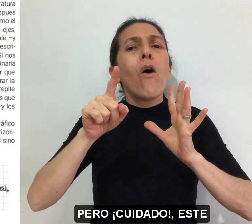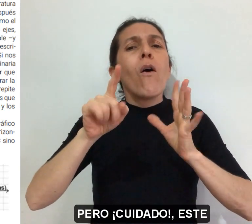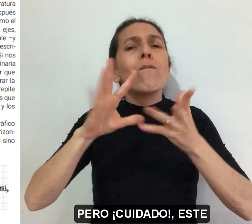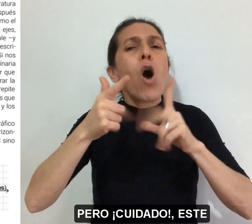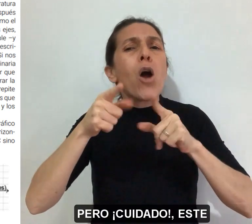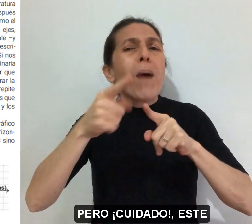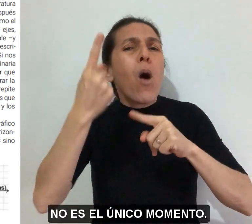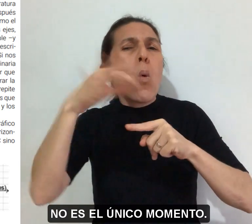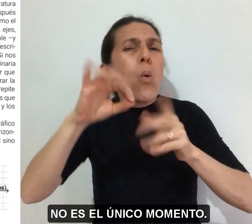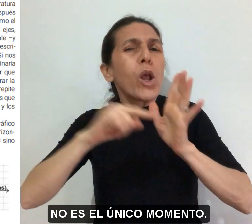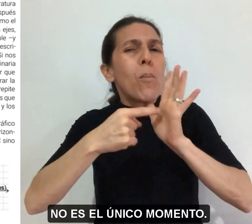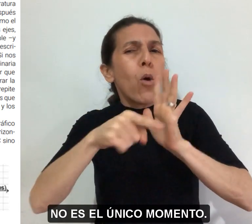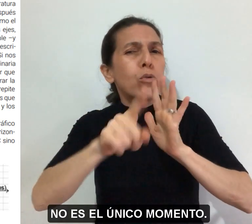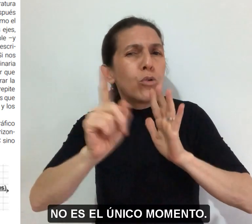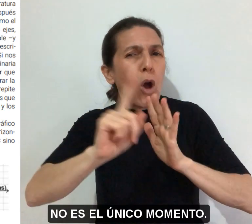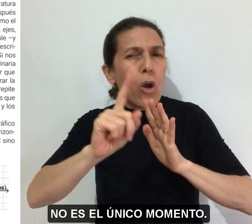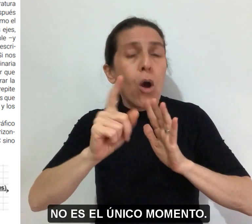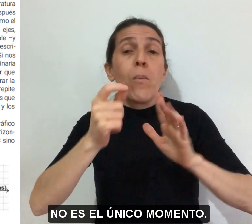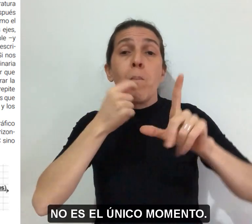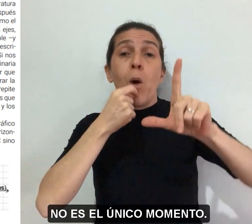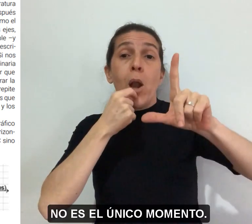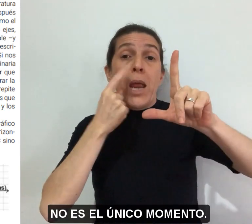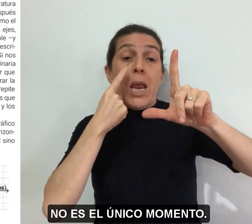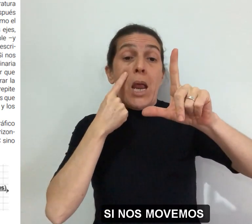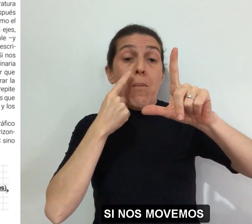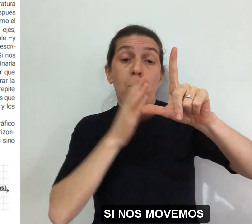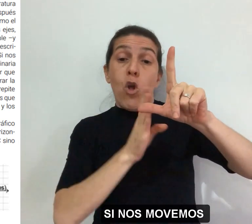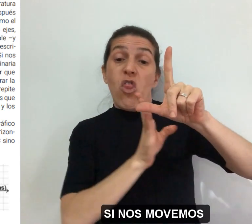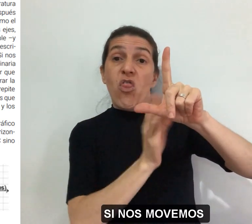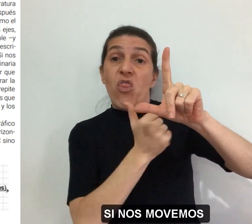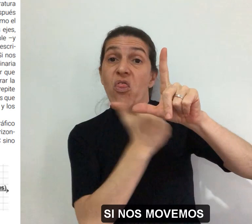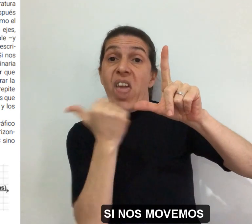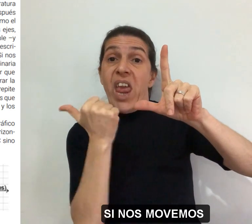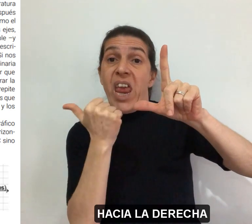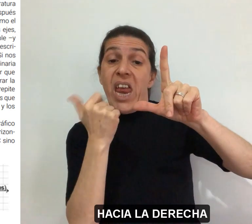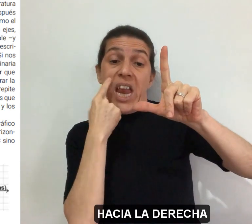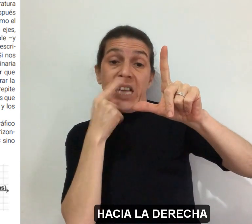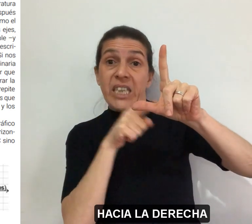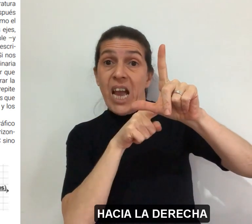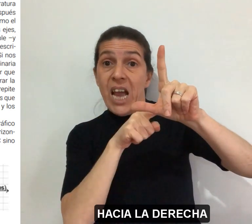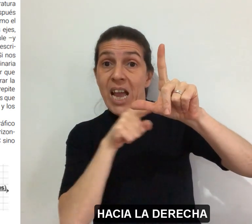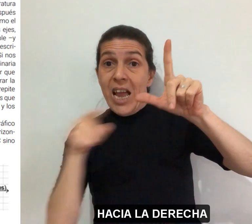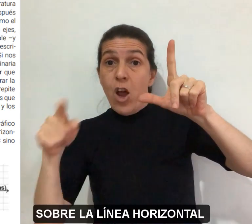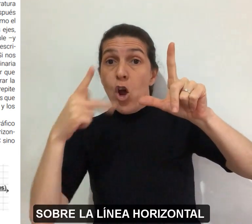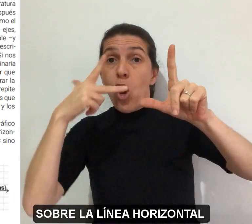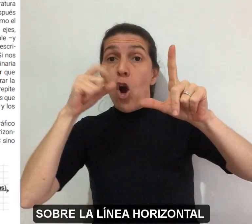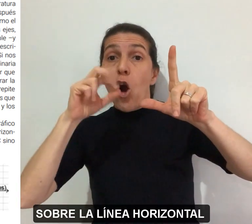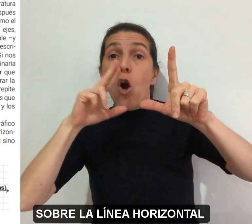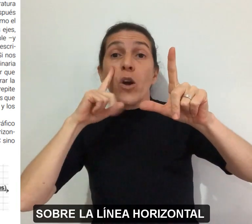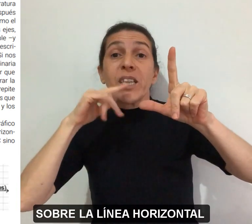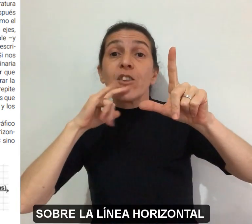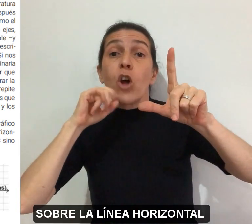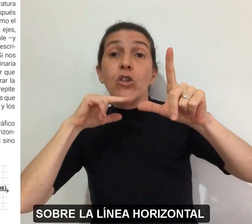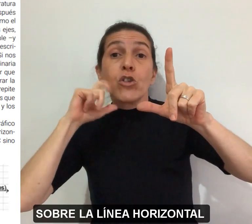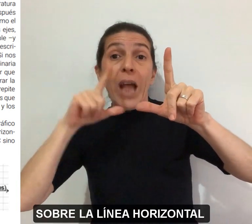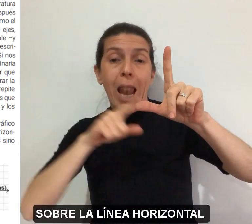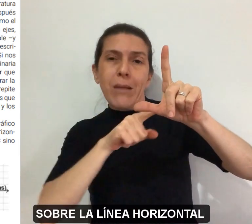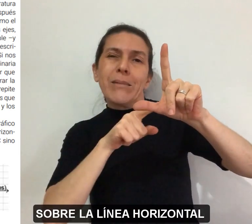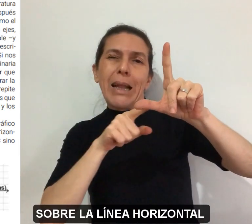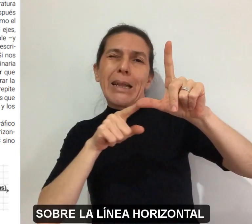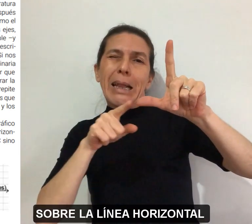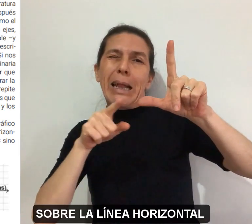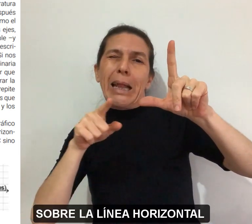este no es el único momento. Si nos movemos hacia la derecha, sobre la línea